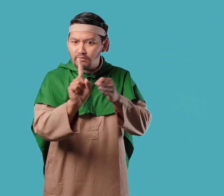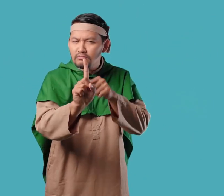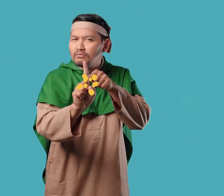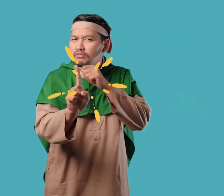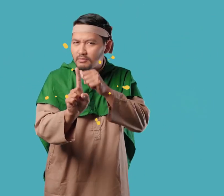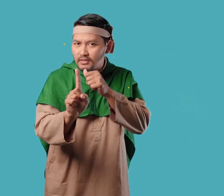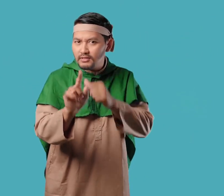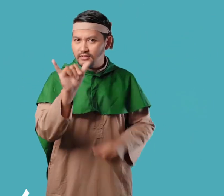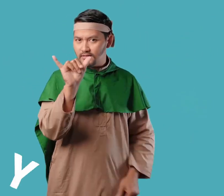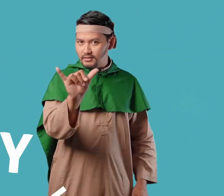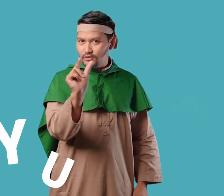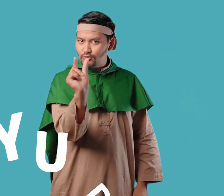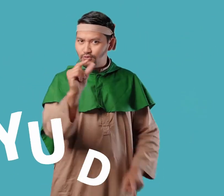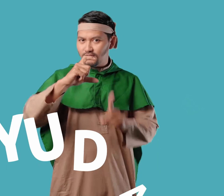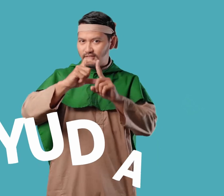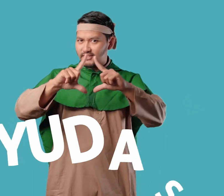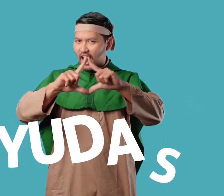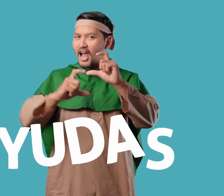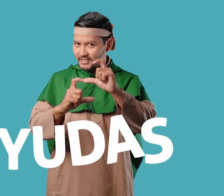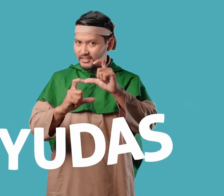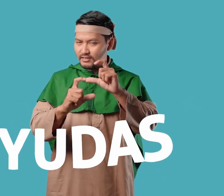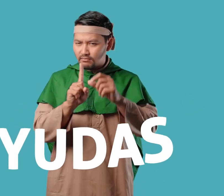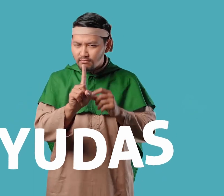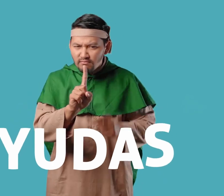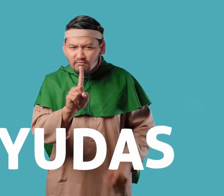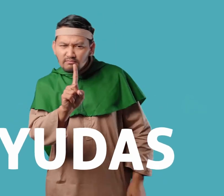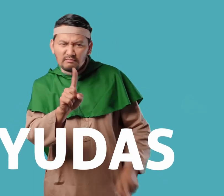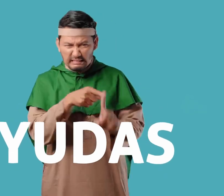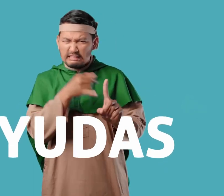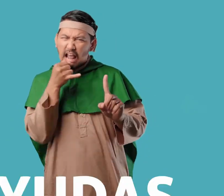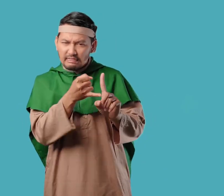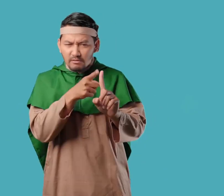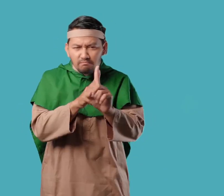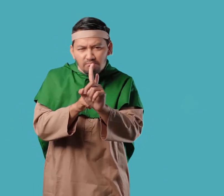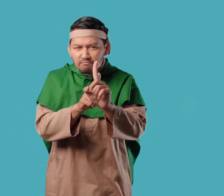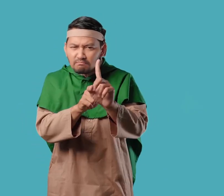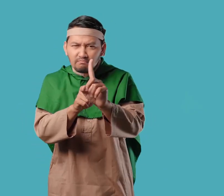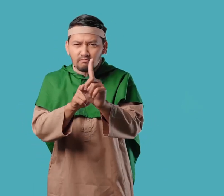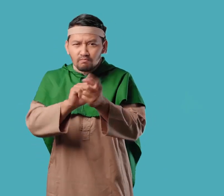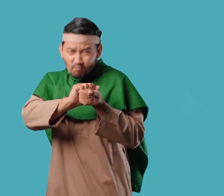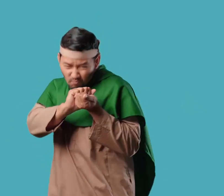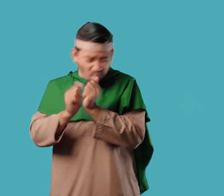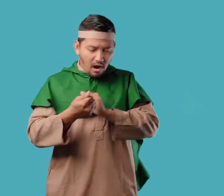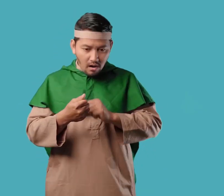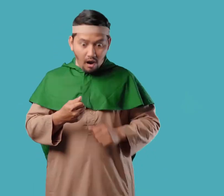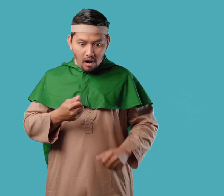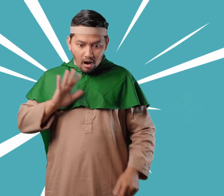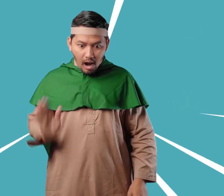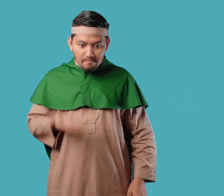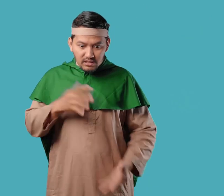Kemudian orang-orang tersebut mendatangi persembunyian Nabi Isa Di dalamnya mereka menangkap Judas Yang